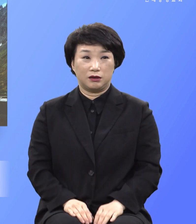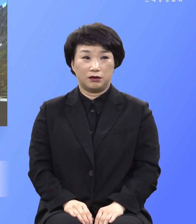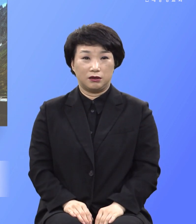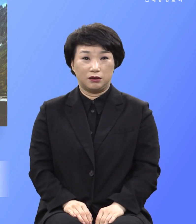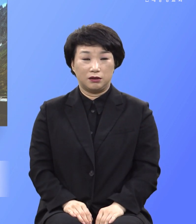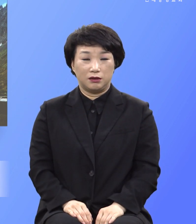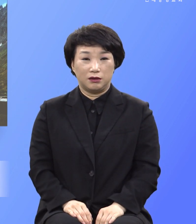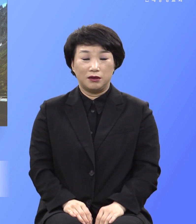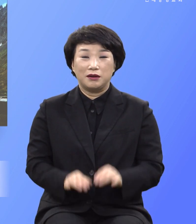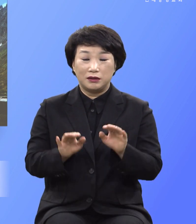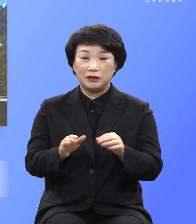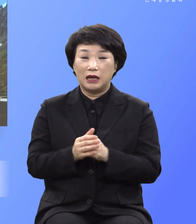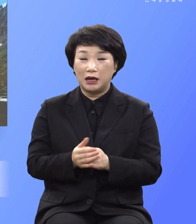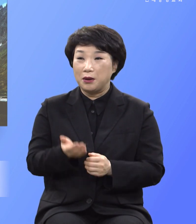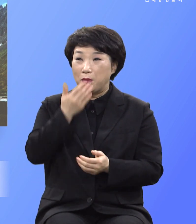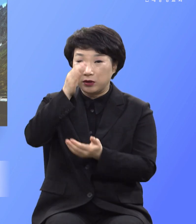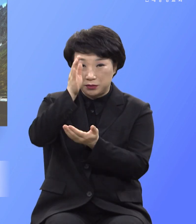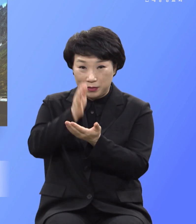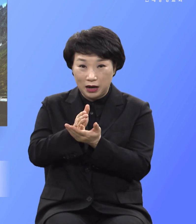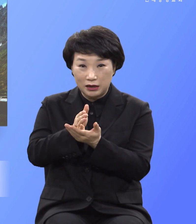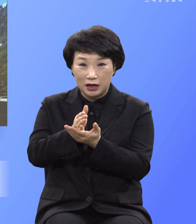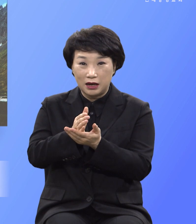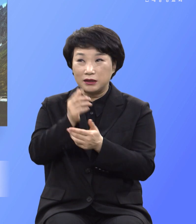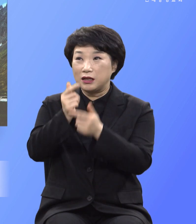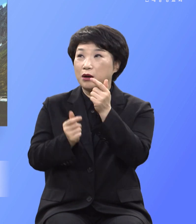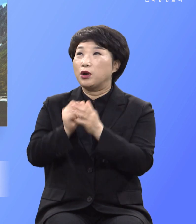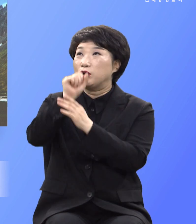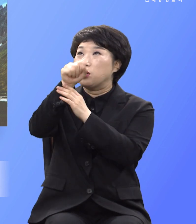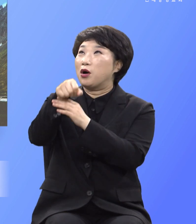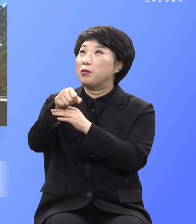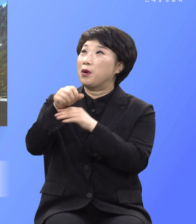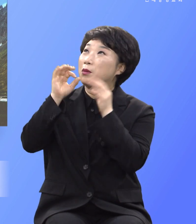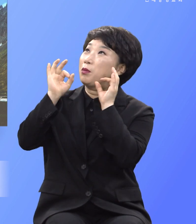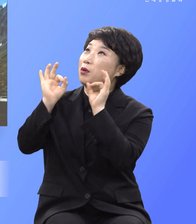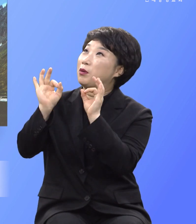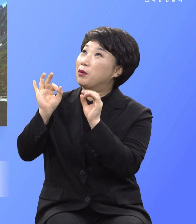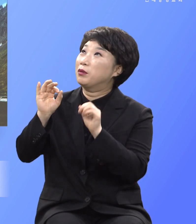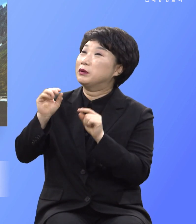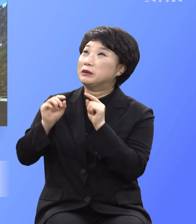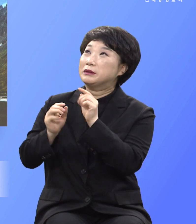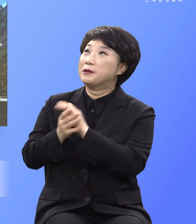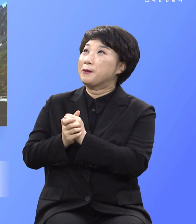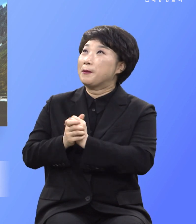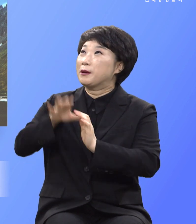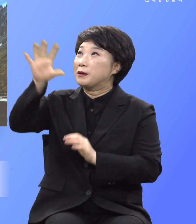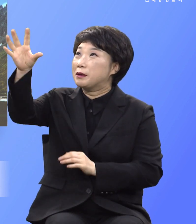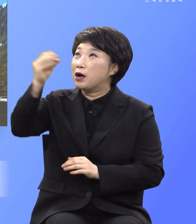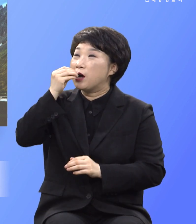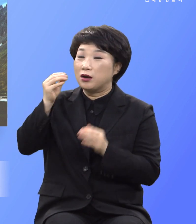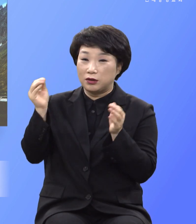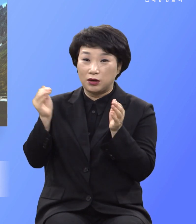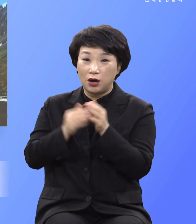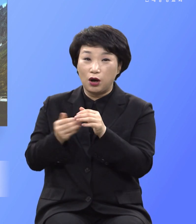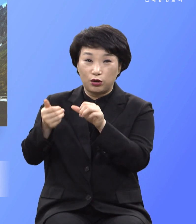그런데 먹지 말라는 실과를 먹고 정용 죽음으로